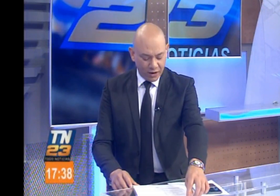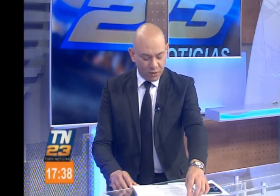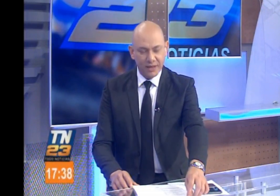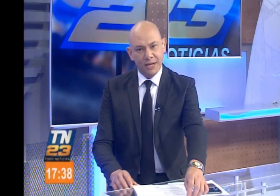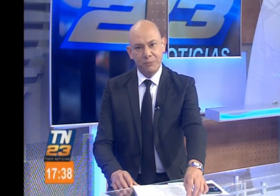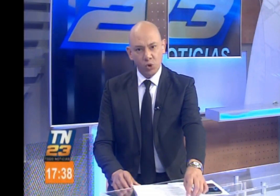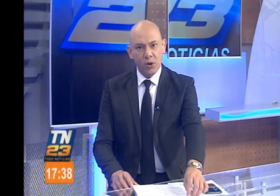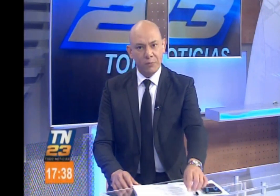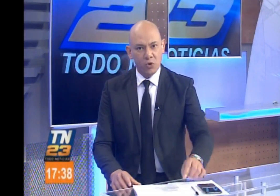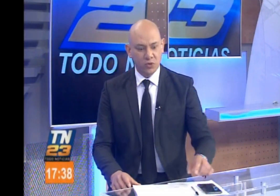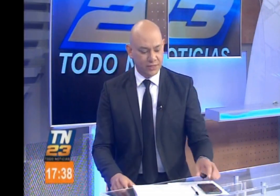¿Qué es